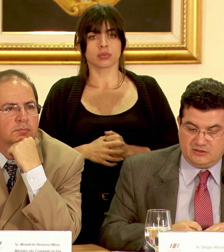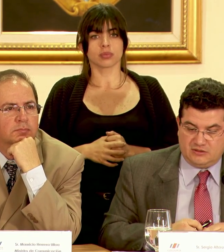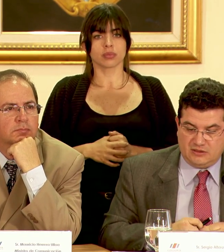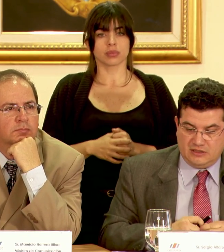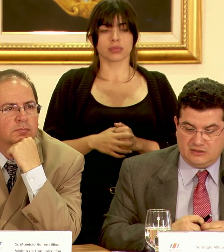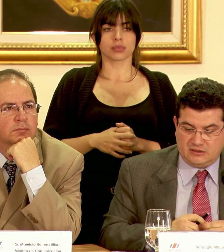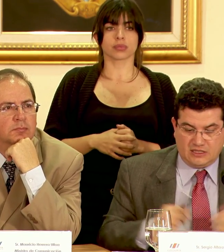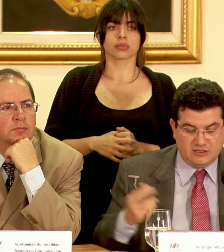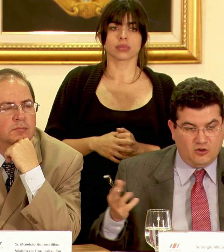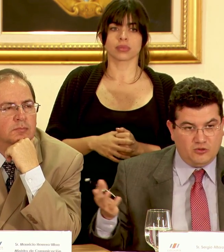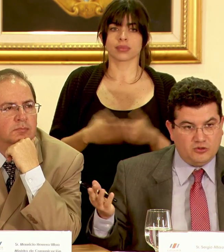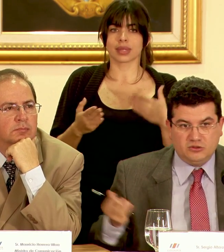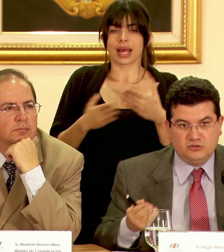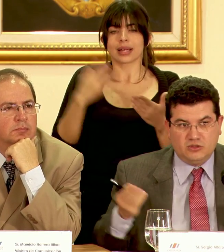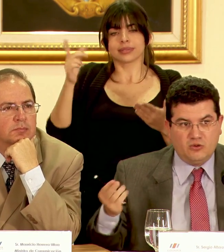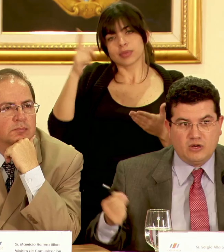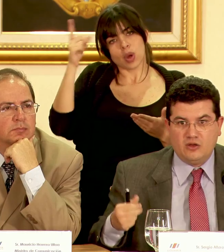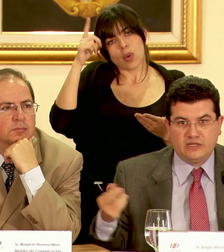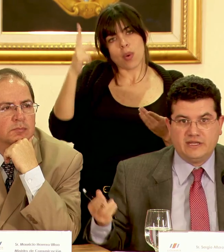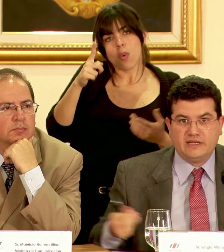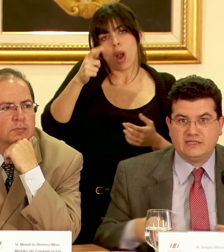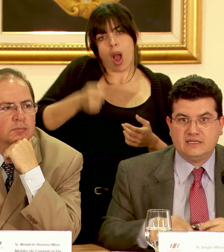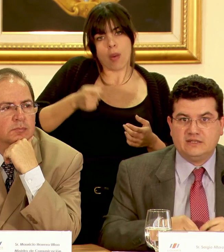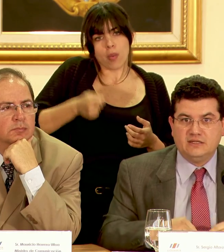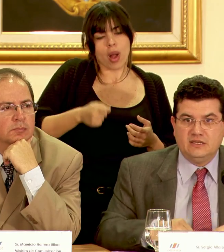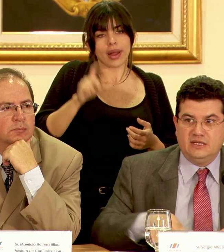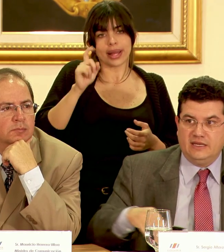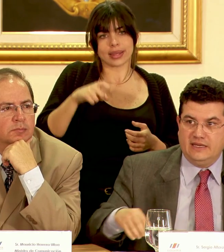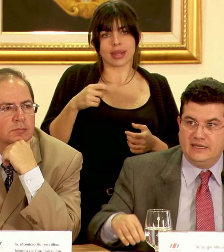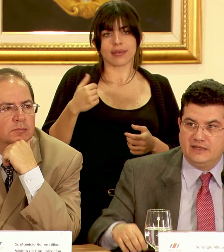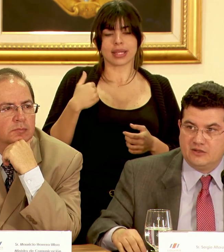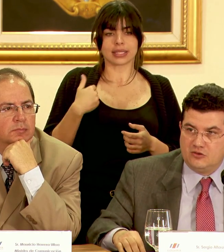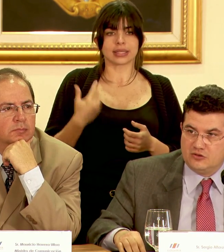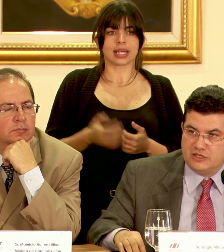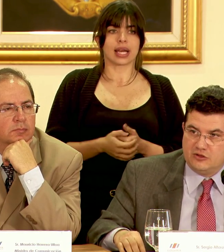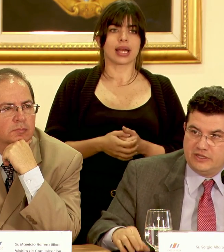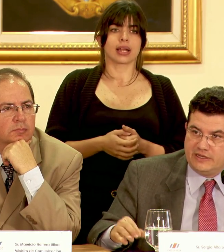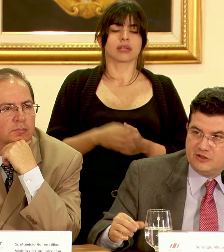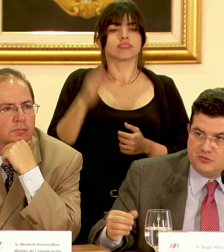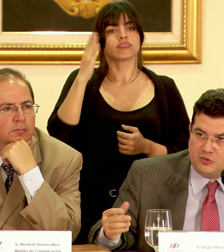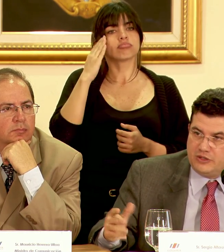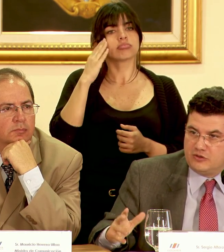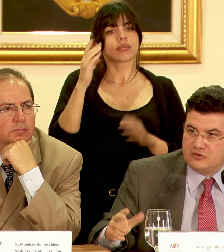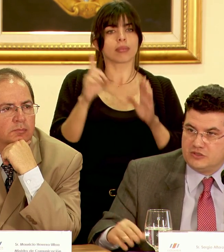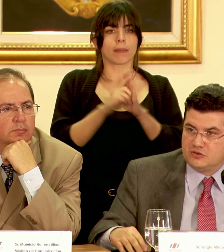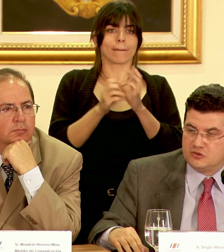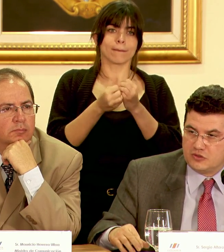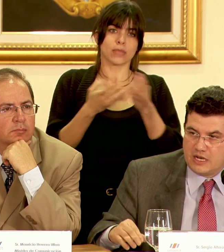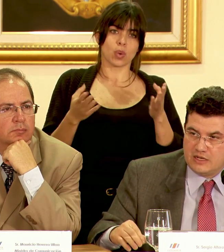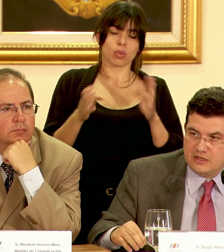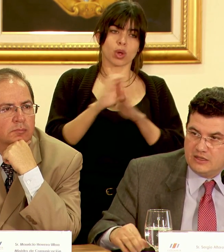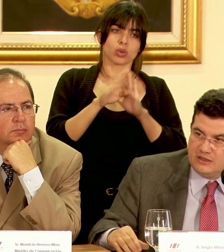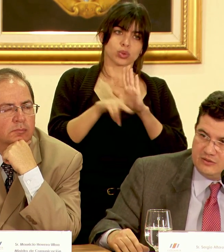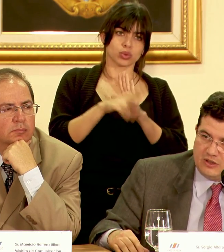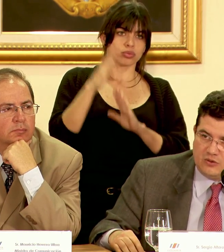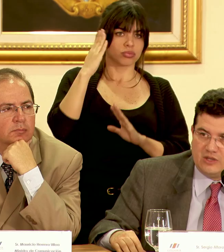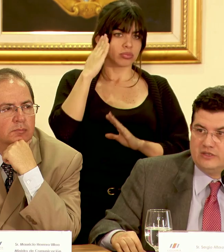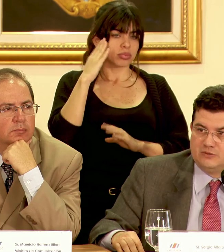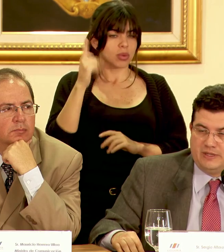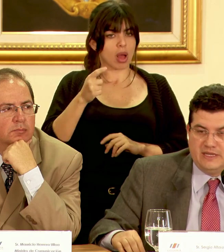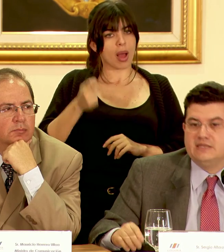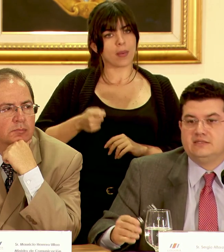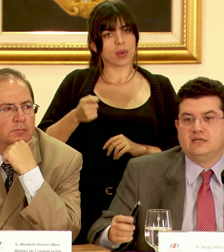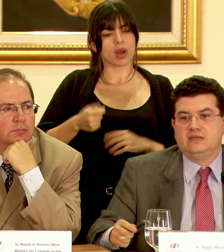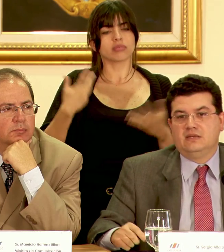es casi obvio es un abogado que tiene que ser conocedor del derecho público y constitucional un